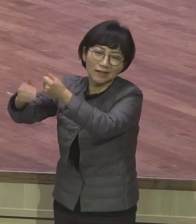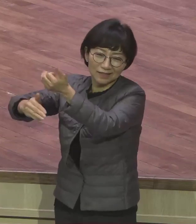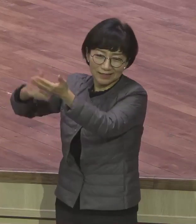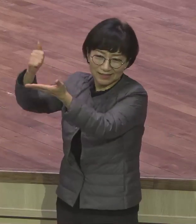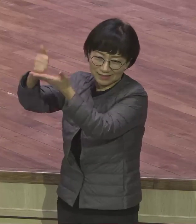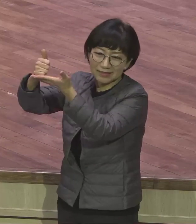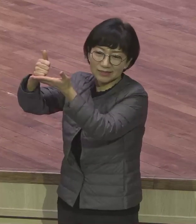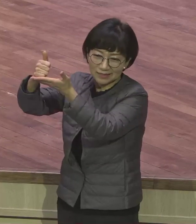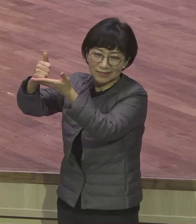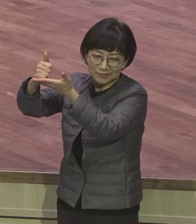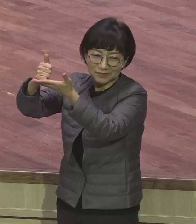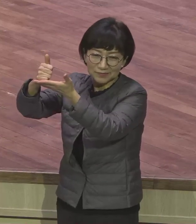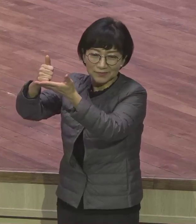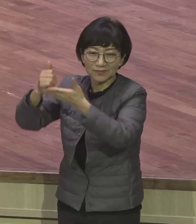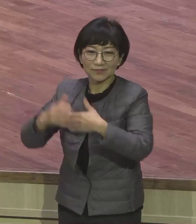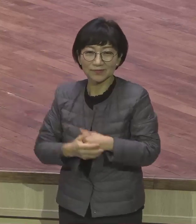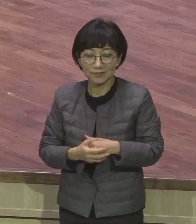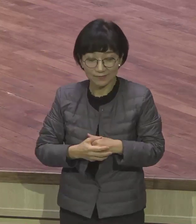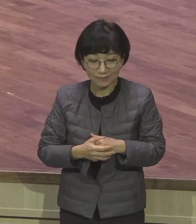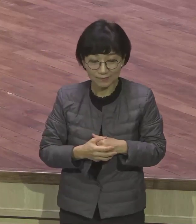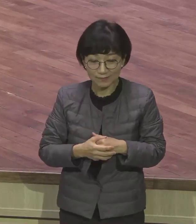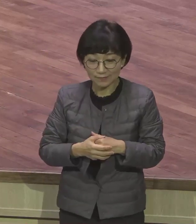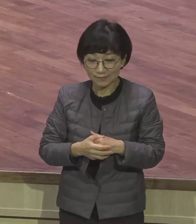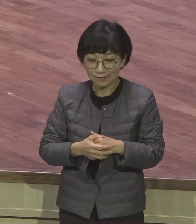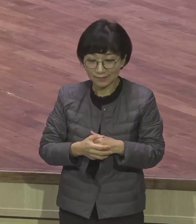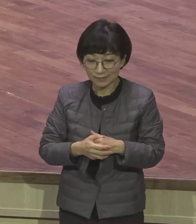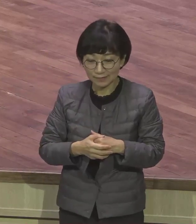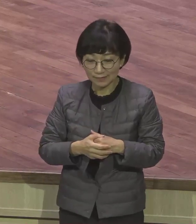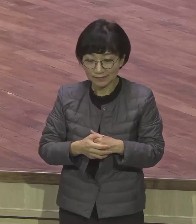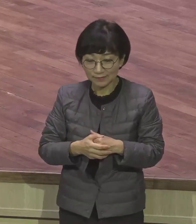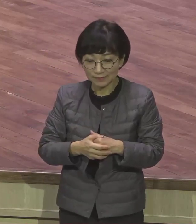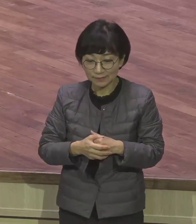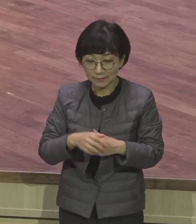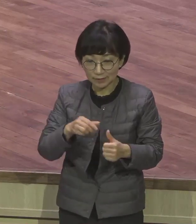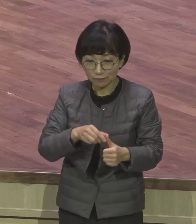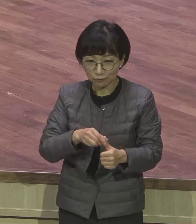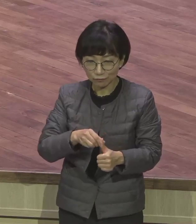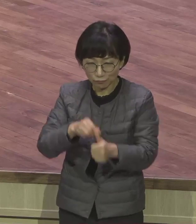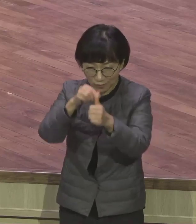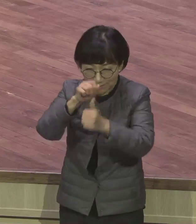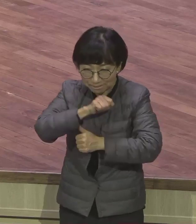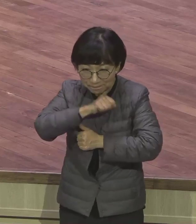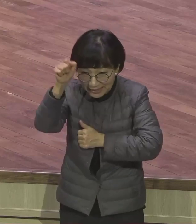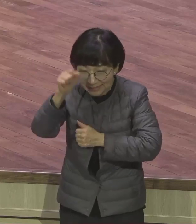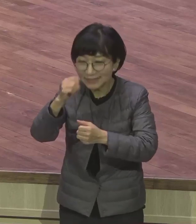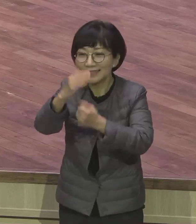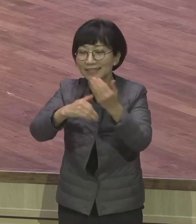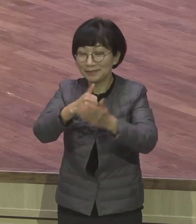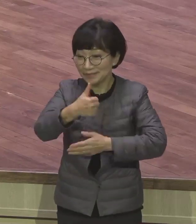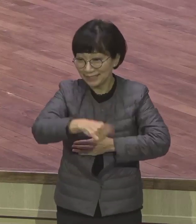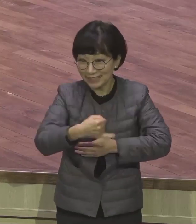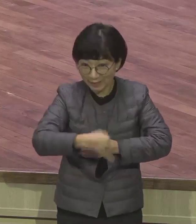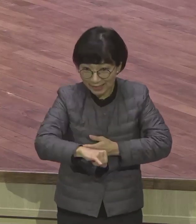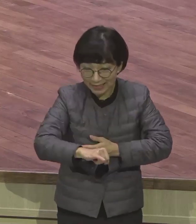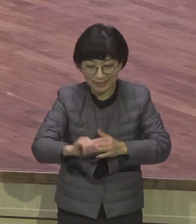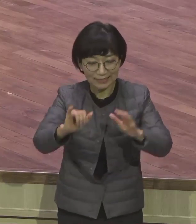계신다. 구원받은 하나님의 자녀가 이 땅에서 누리는 최대 특권이 뭡니까?